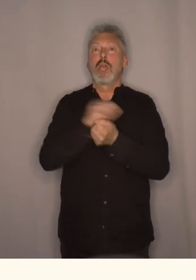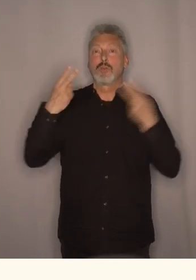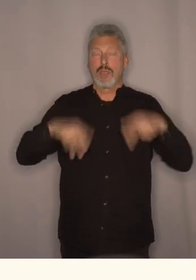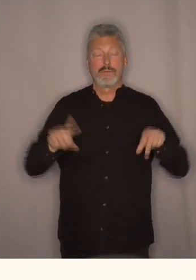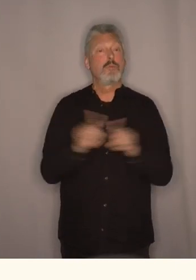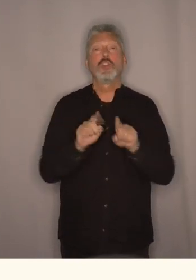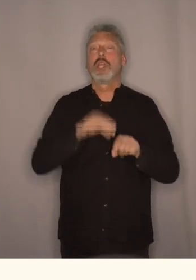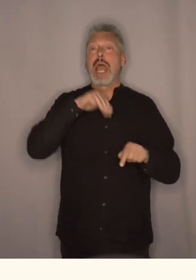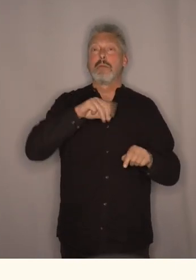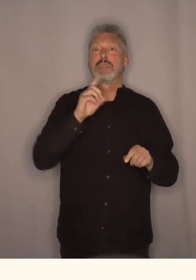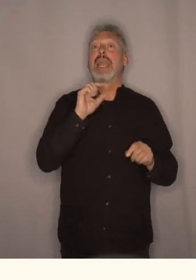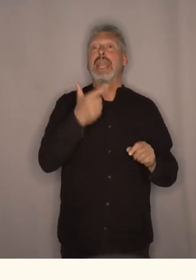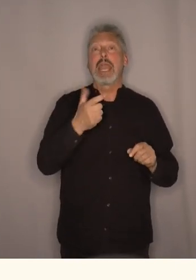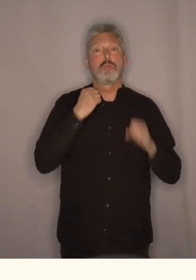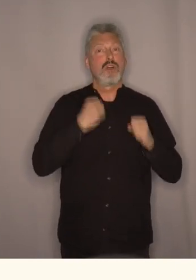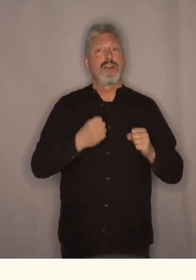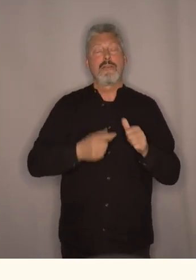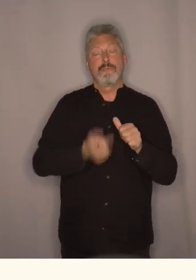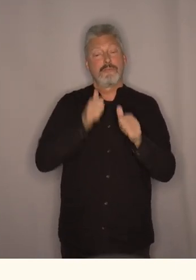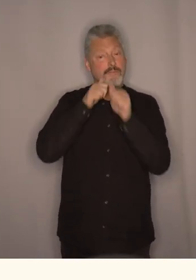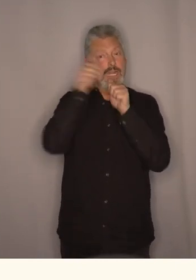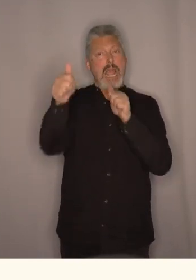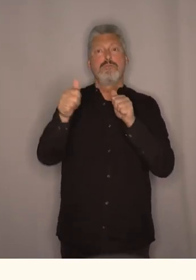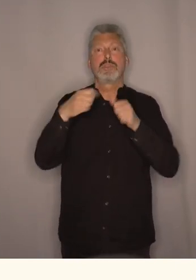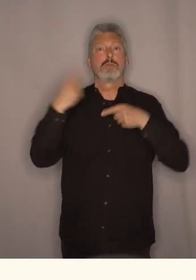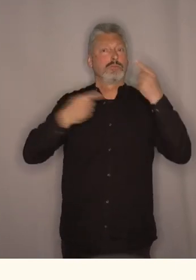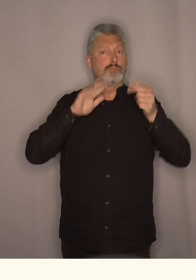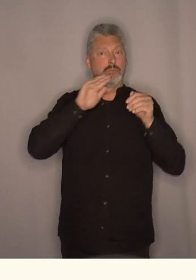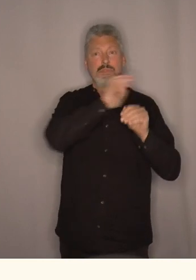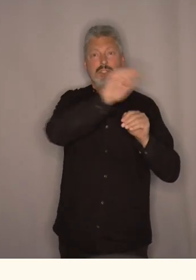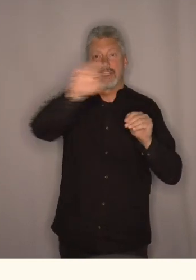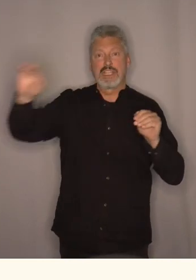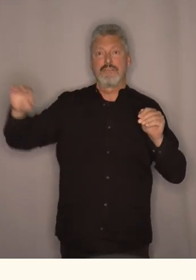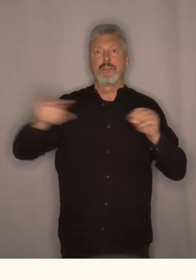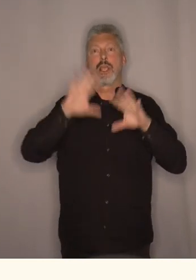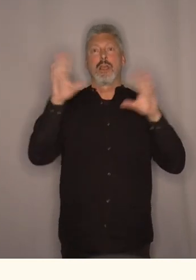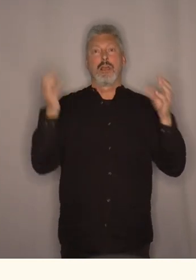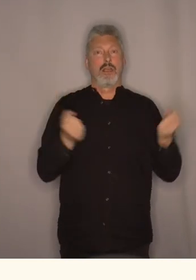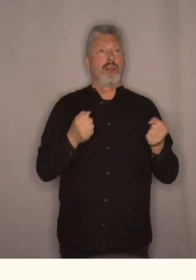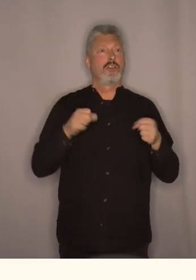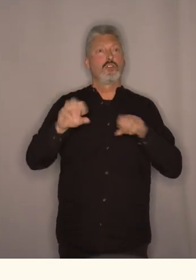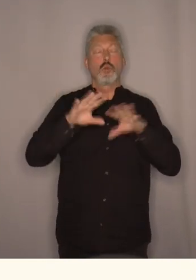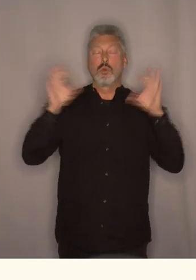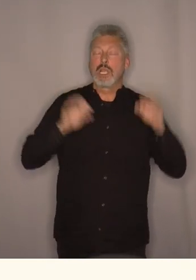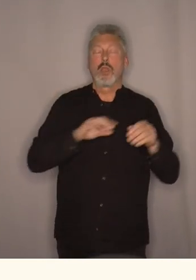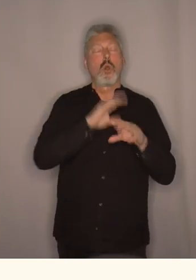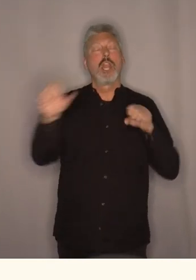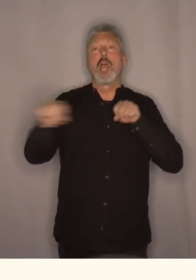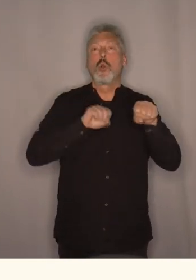fremste tallrør både på Stortinget og i alle landets kommunestyresaler fra og med høsten